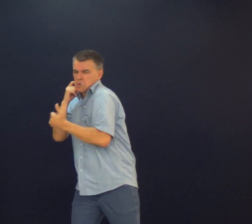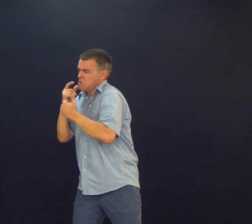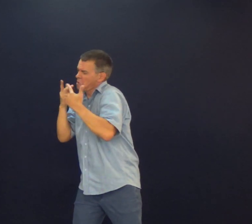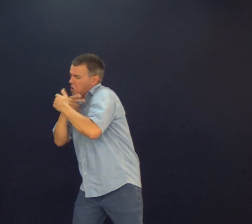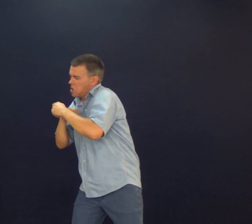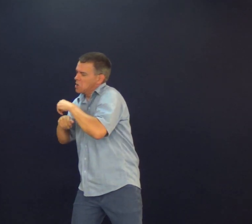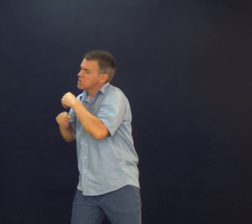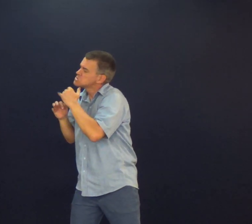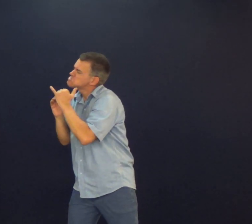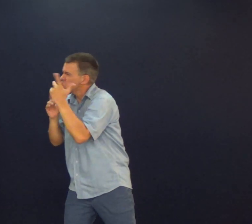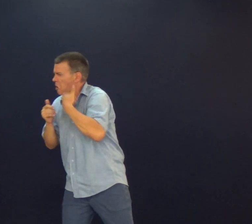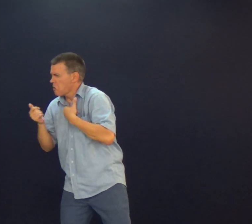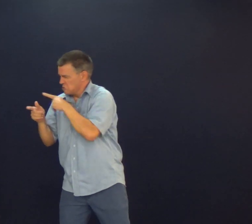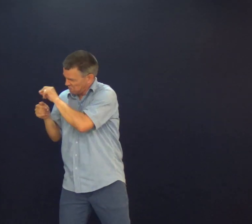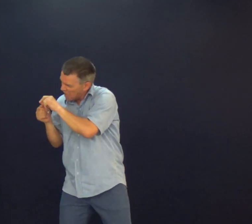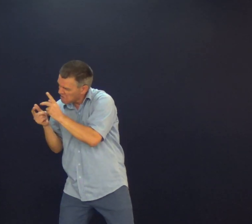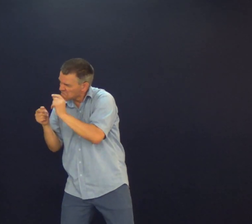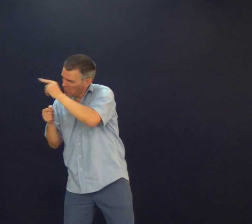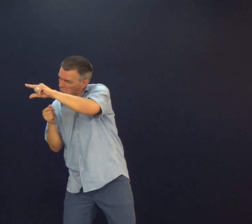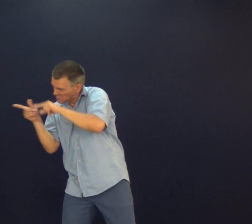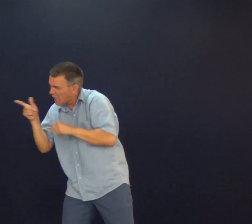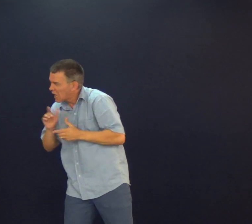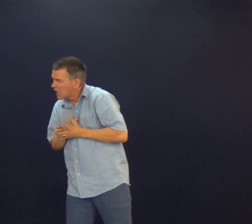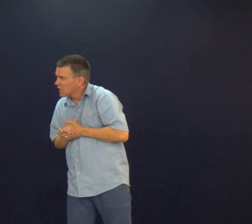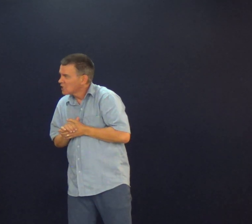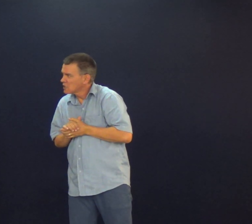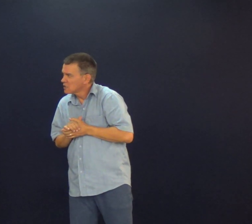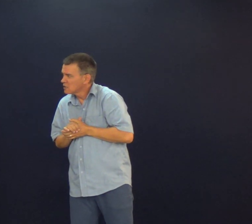Não sei Eu falo alguma coisa Eu respeito Falo isso Falo aquilo